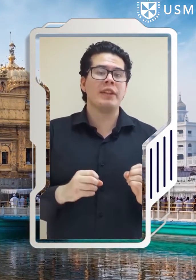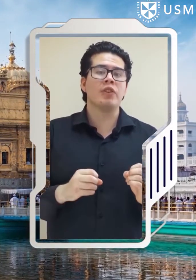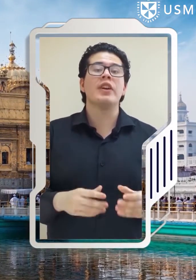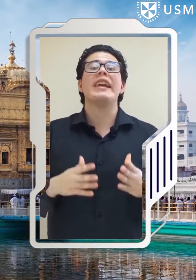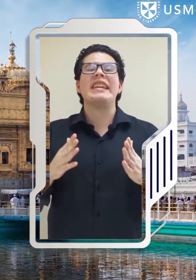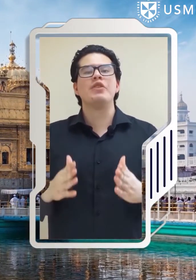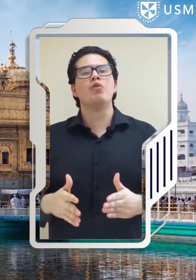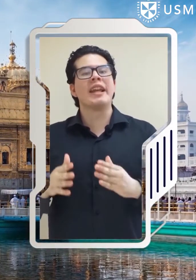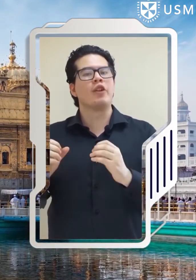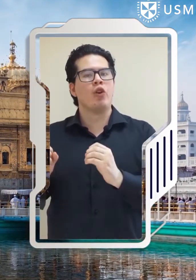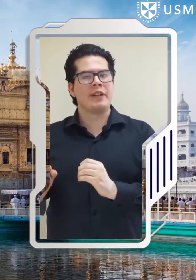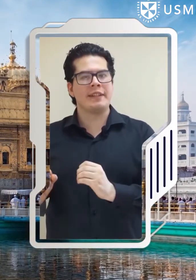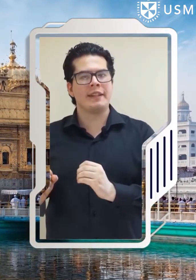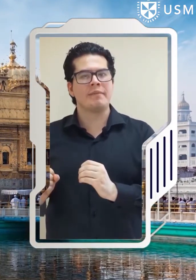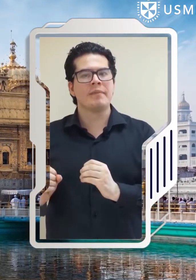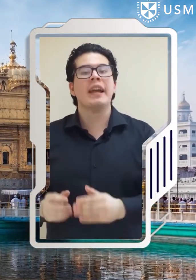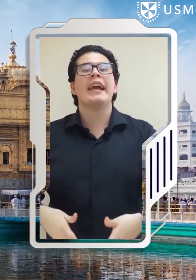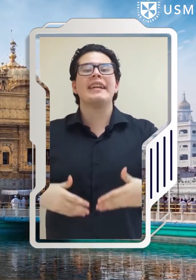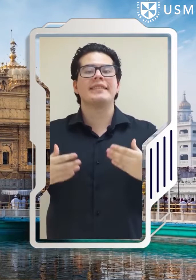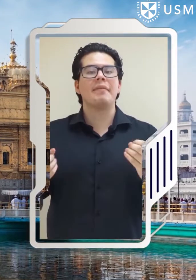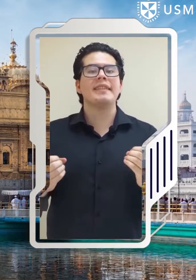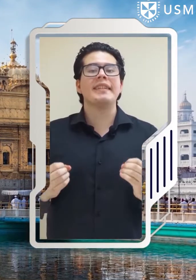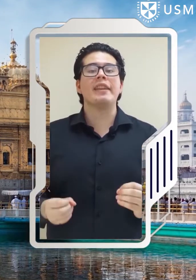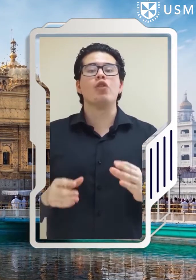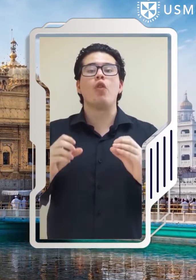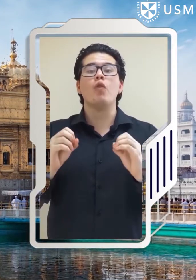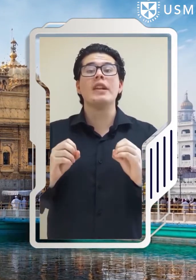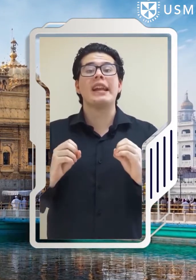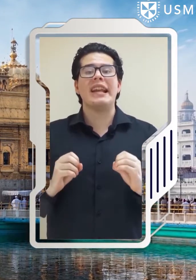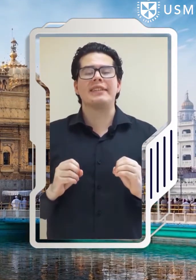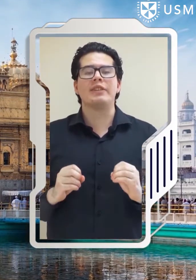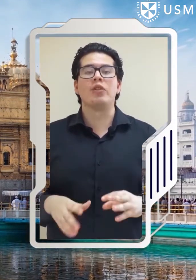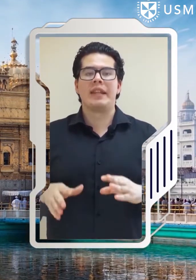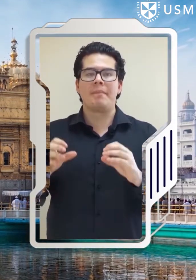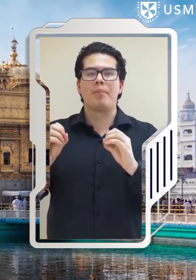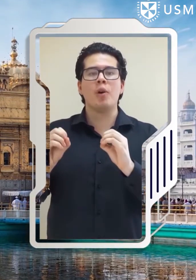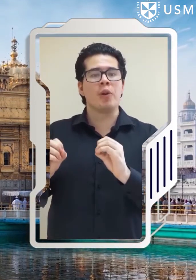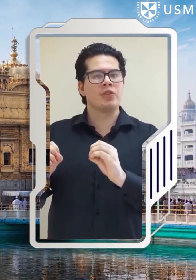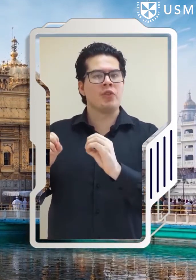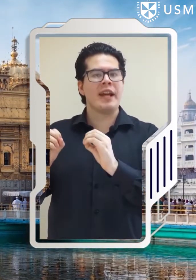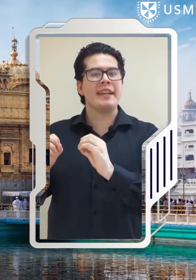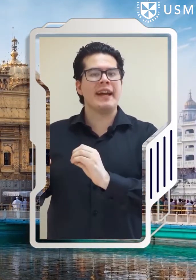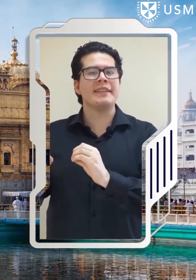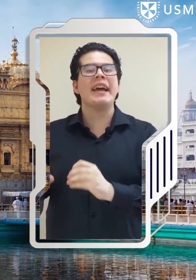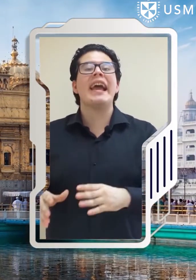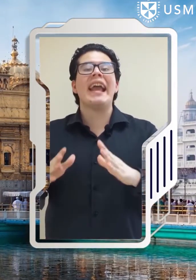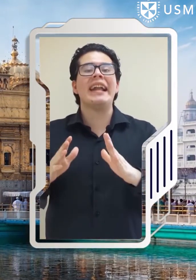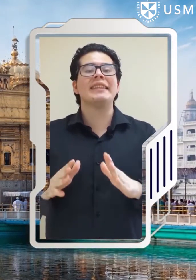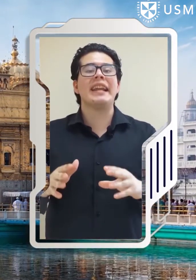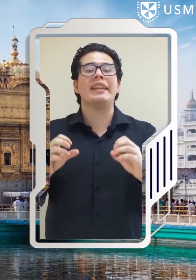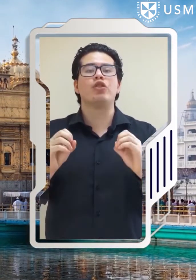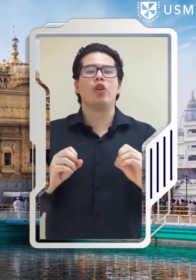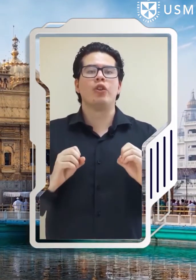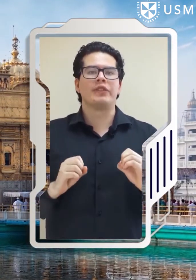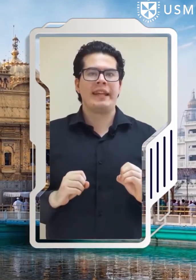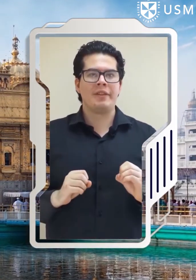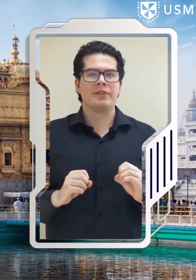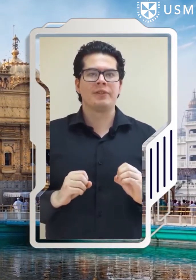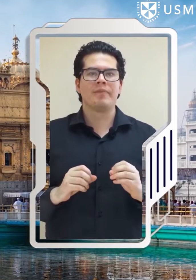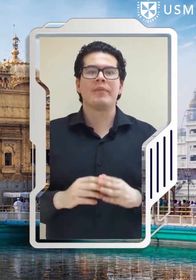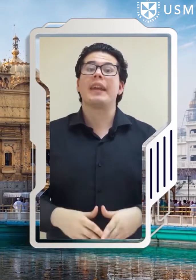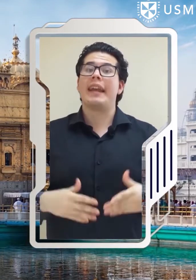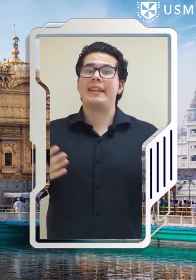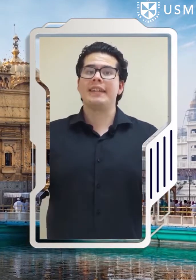conocidos y una incógnita estableciendo una relación de proporcionalidad entre todos